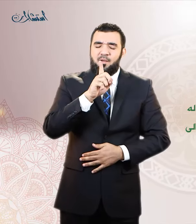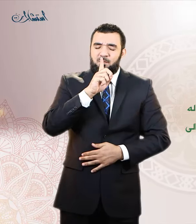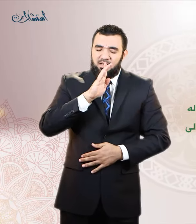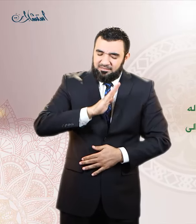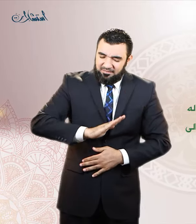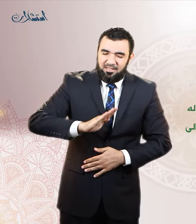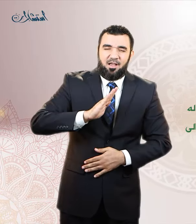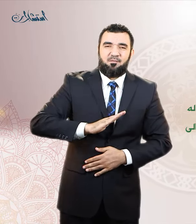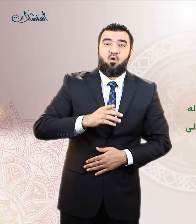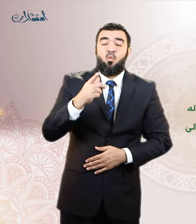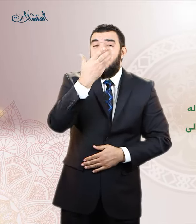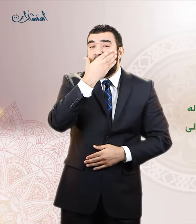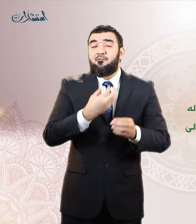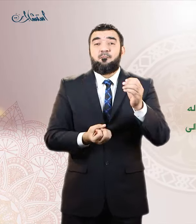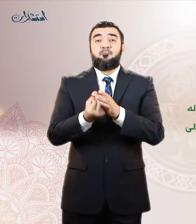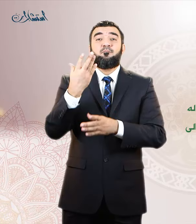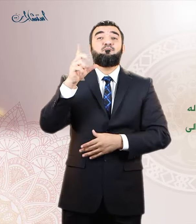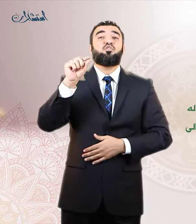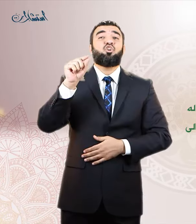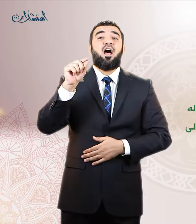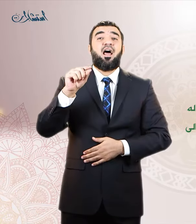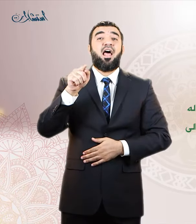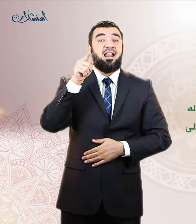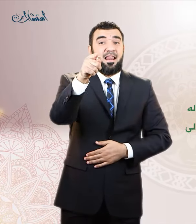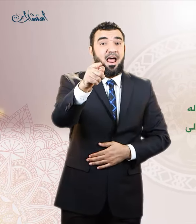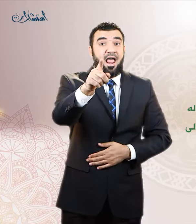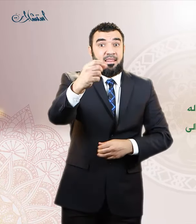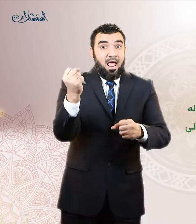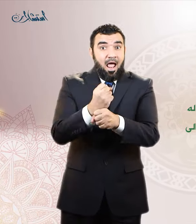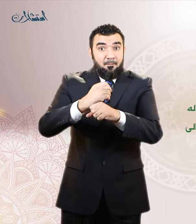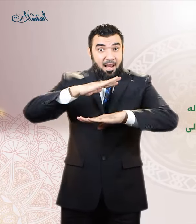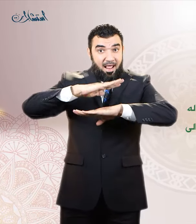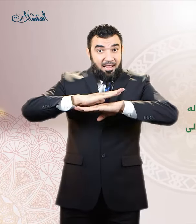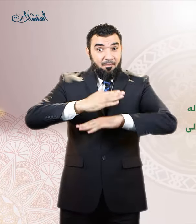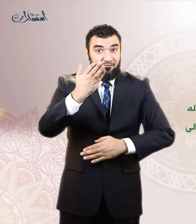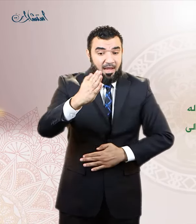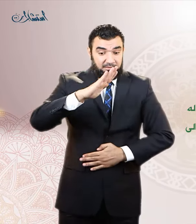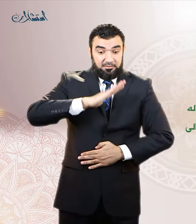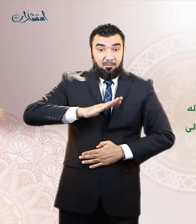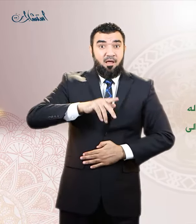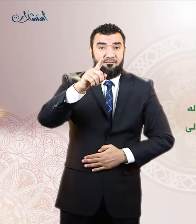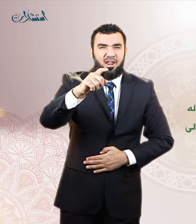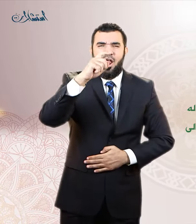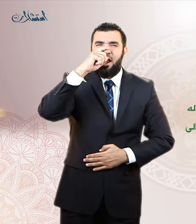وبشارة الله بانه بسلوكه هذا الطريق سيغنيه الله تعالى